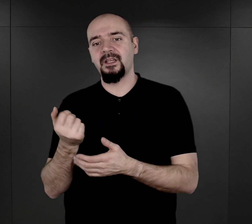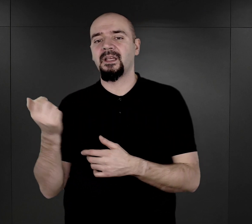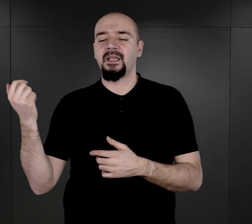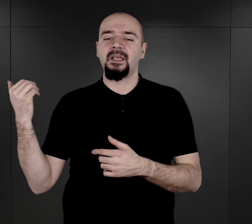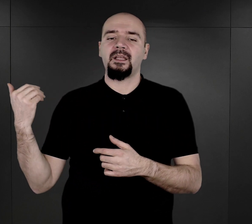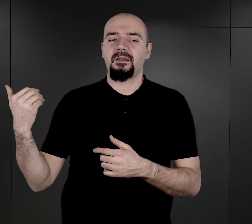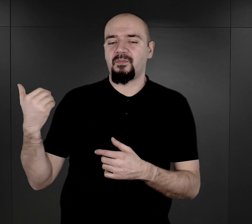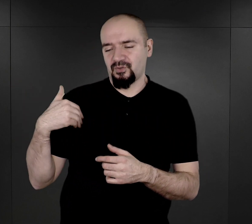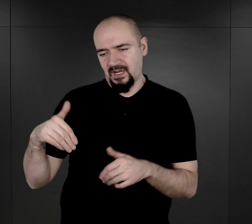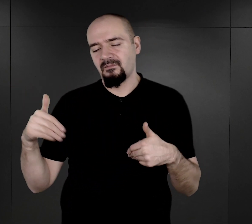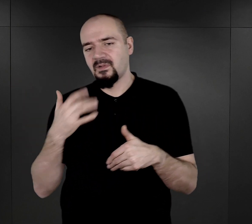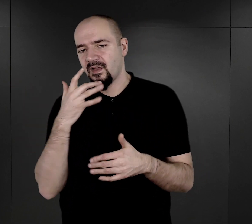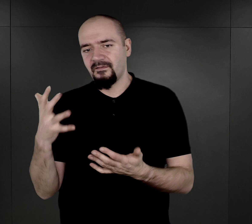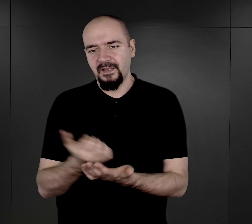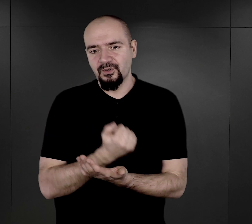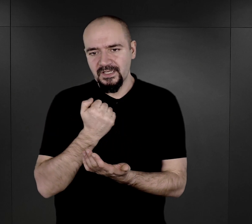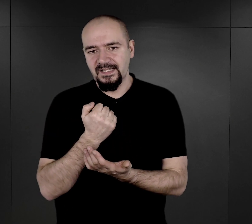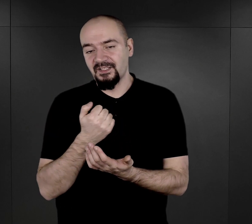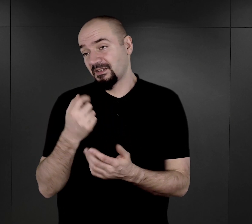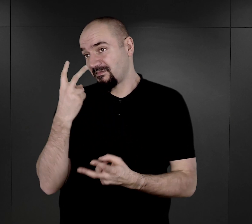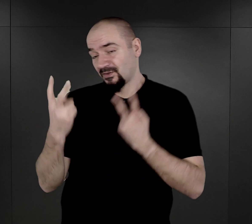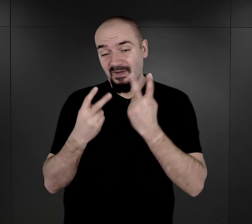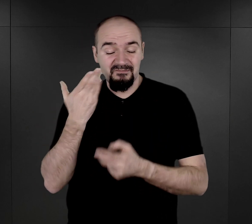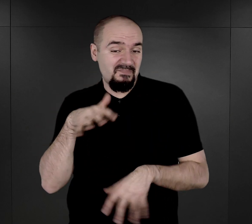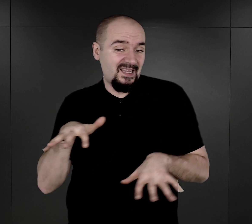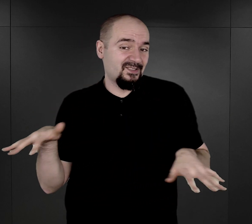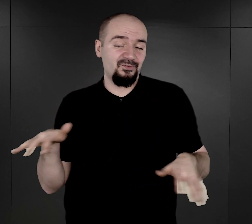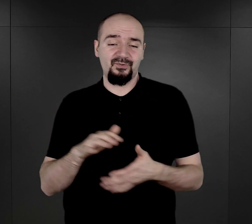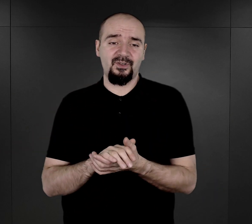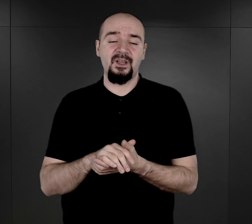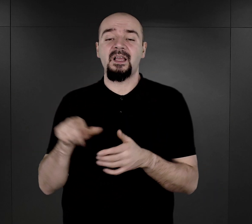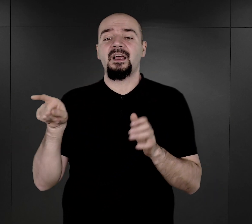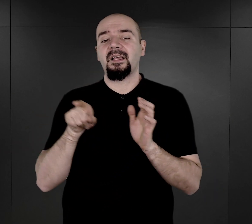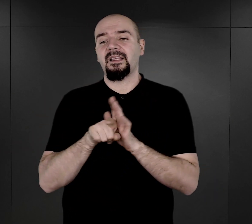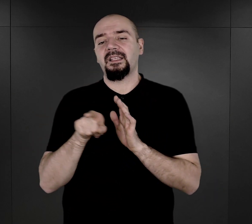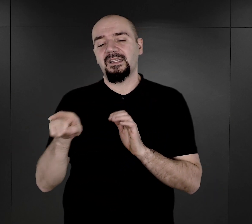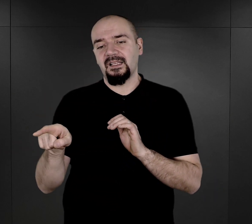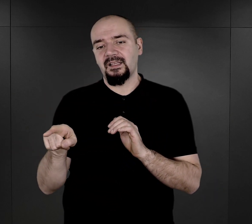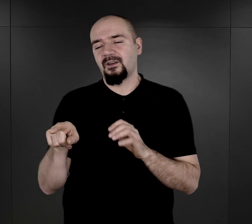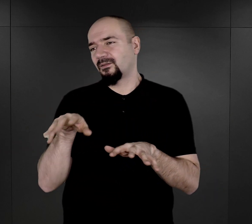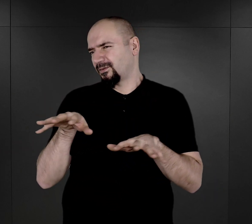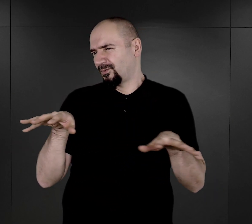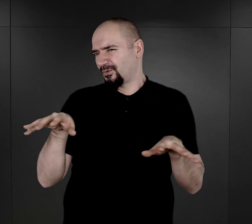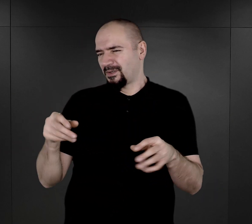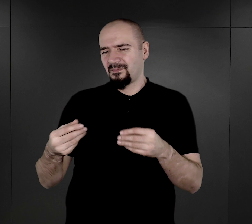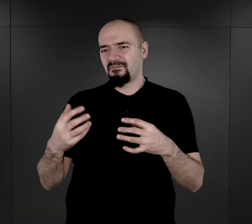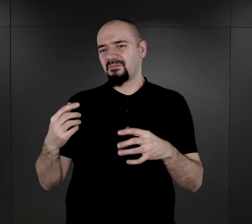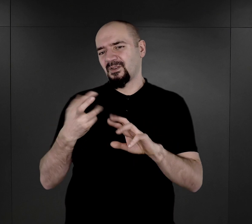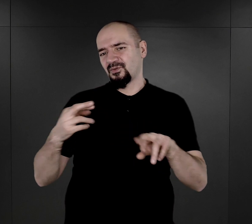eksperymentów, gdzie można było znaleźć bardzo dużo i właśnie w dużej rozpiętości wiekowej. No i właśnie to tak